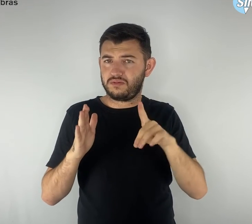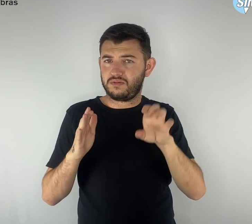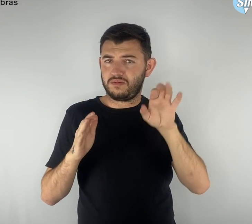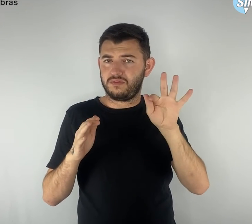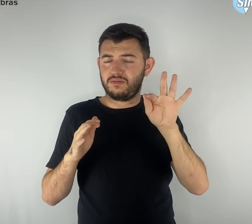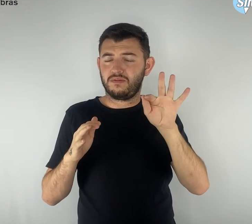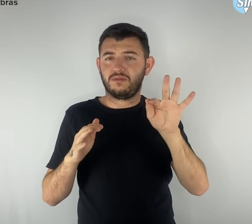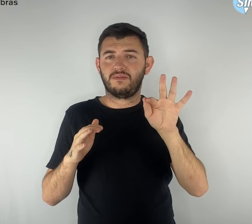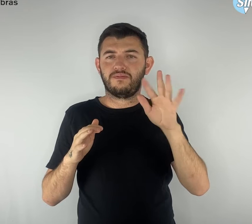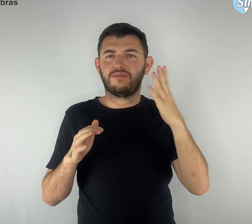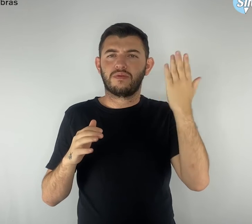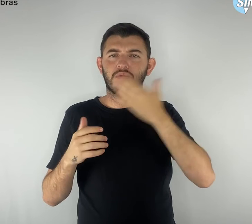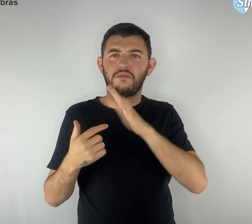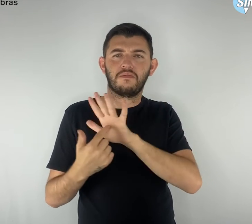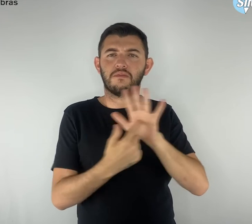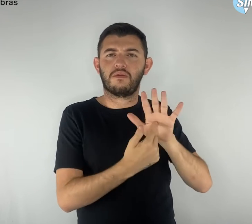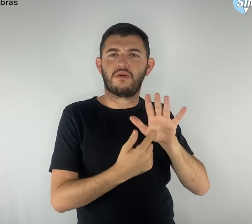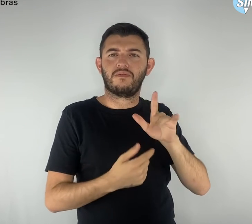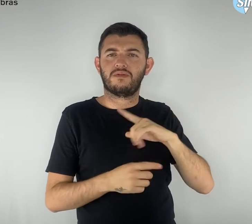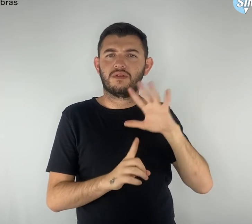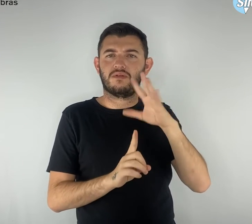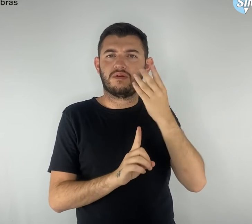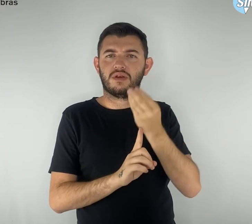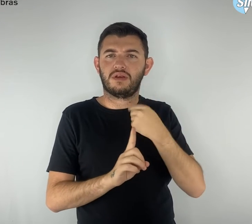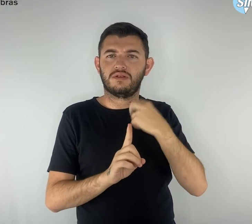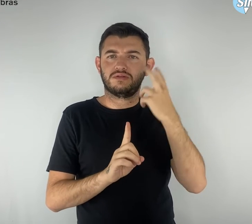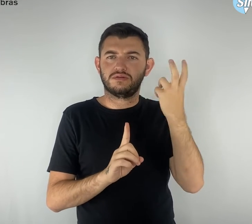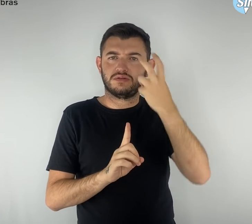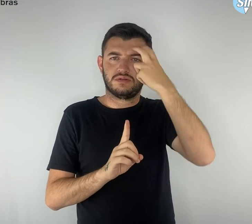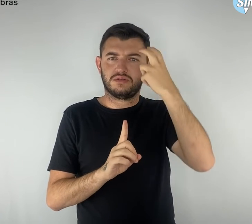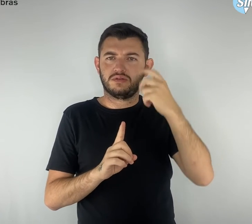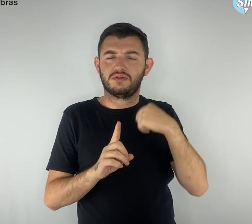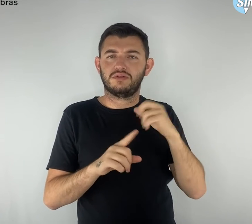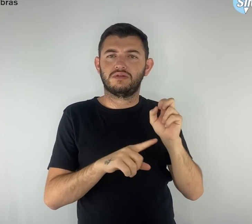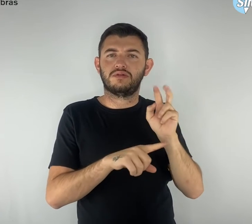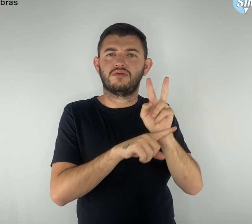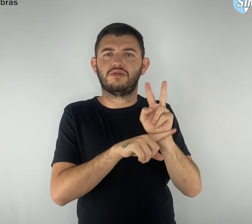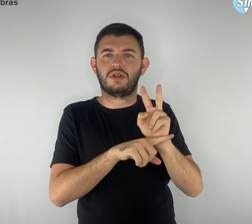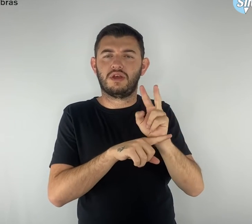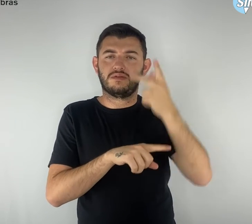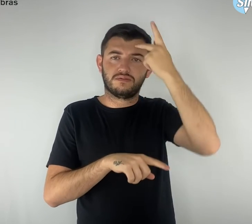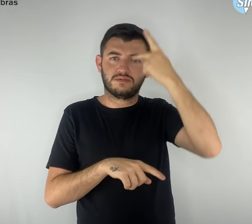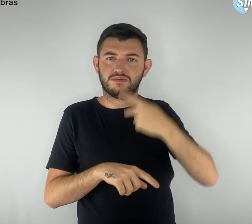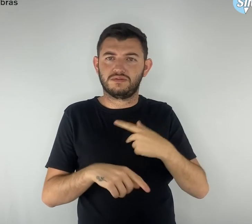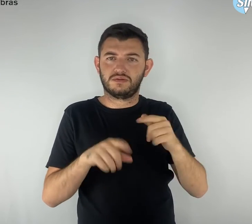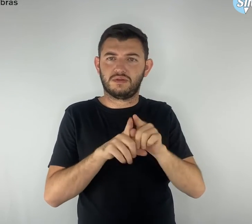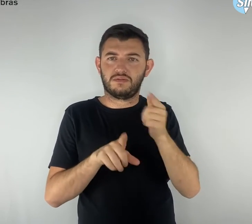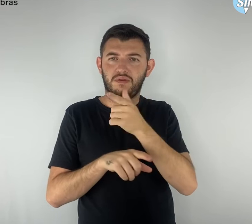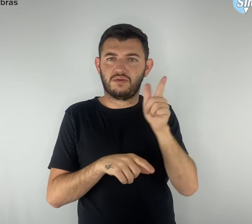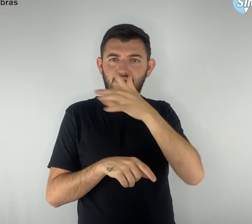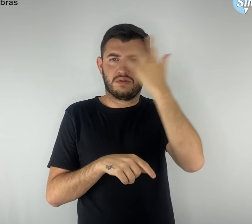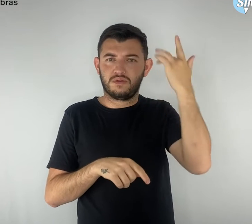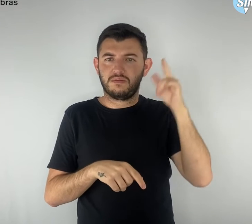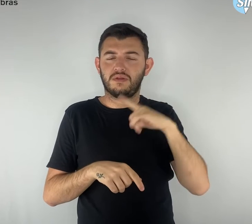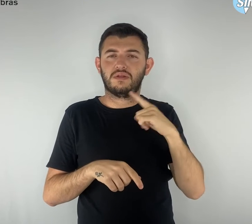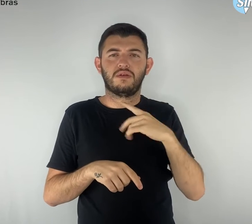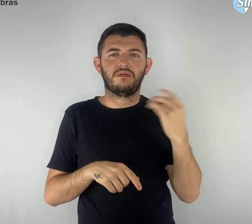que, como arte, cultura, cuidados consigo e com outros são importantes tanto para os